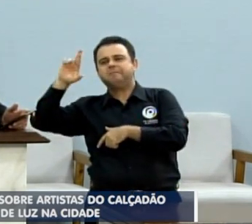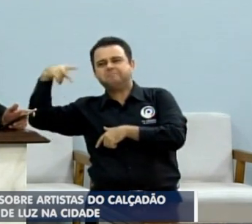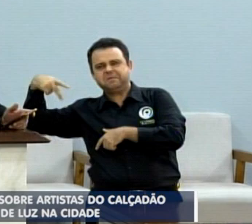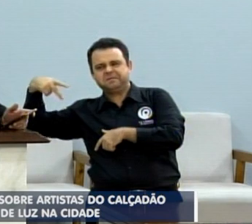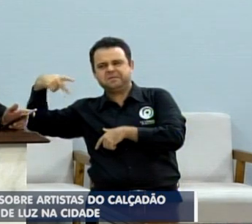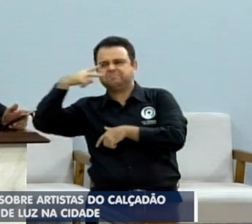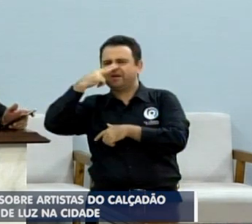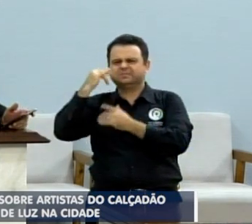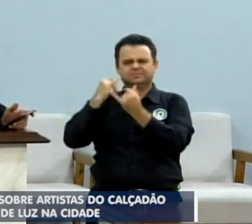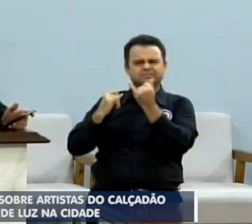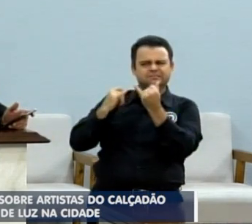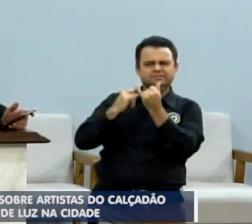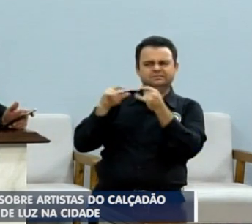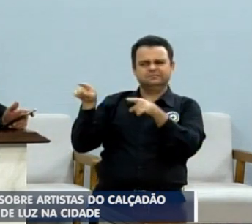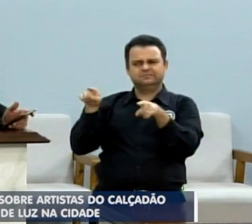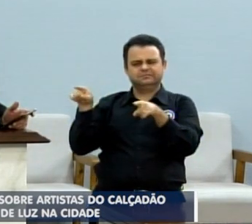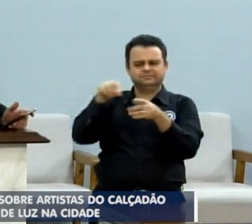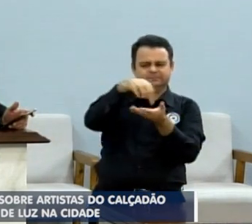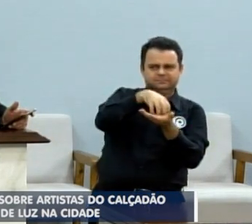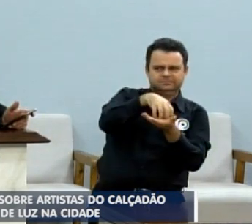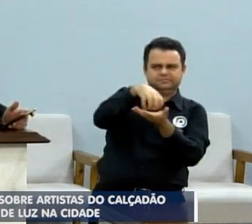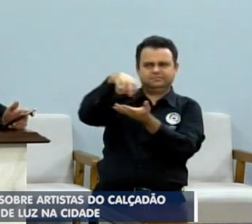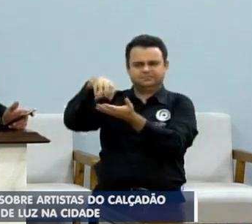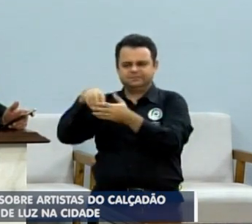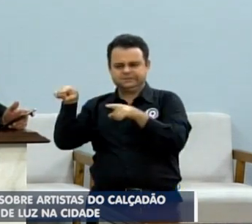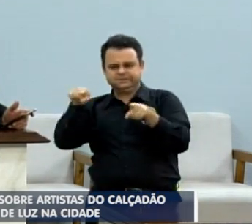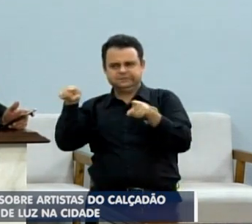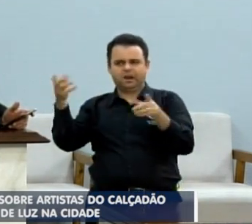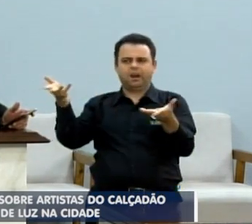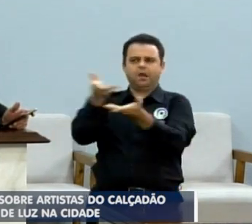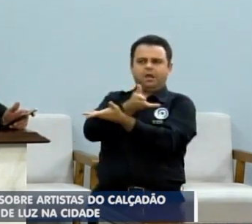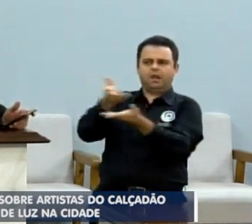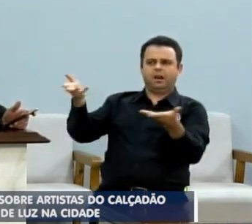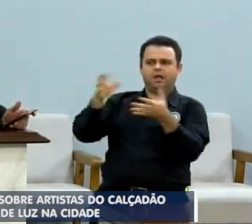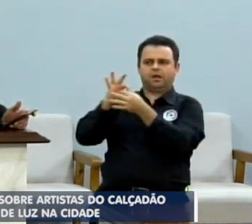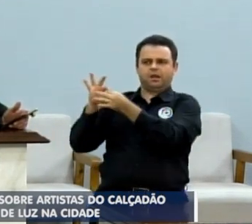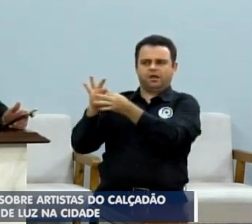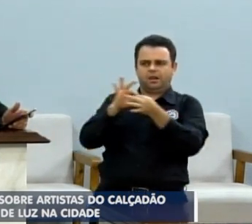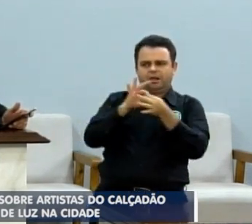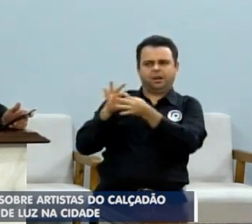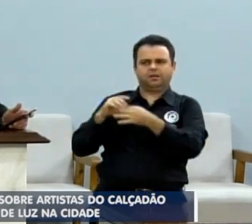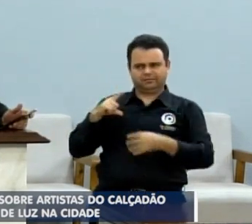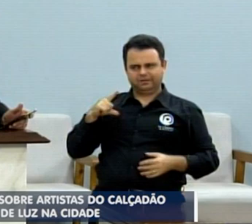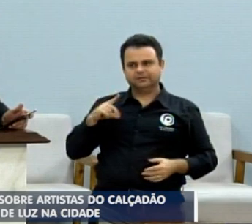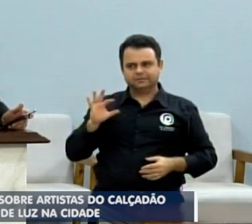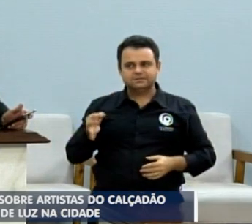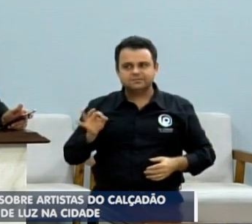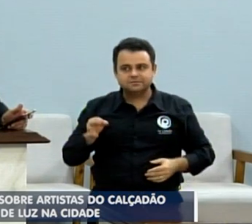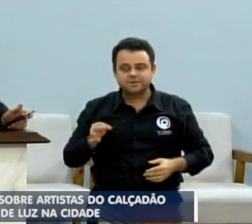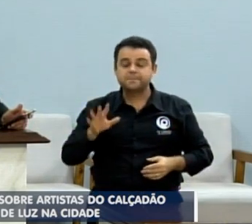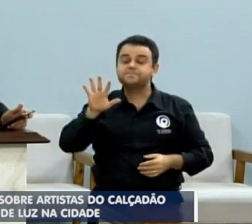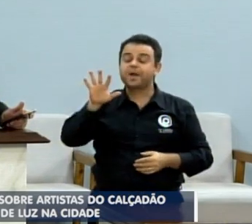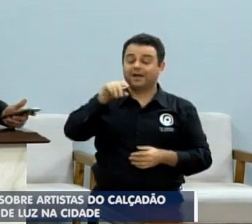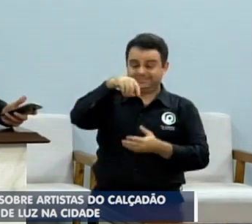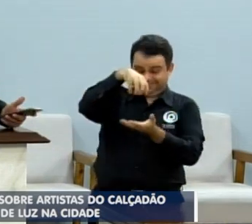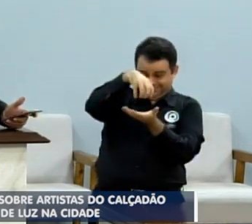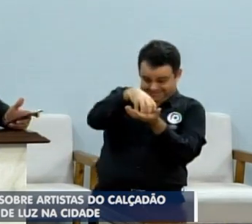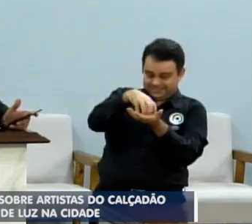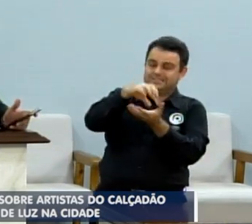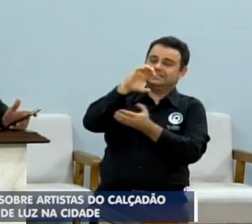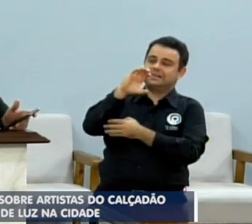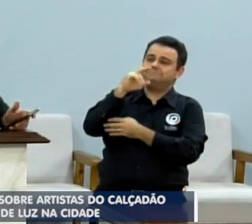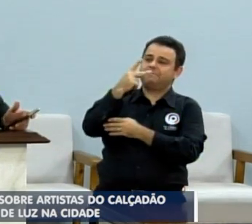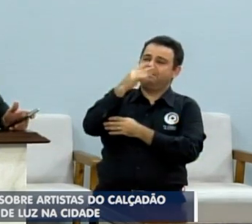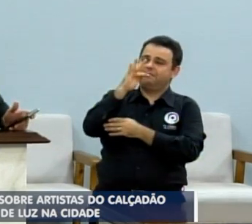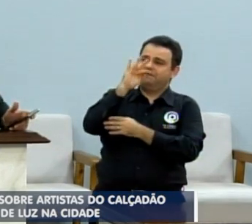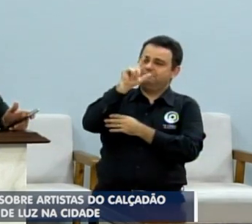irmã, o é CPFL e SERP? Estão ligadas. Mas a CPFL especificamente, eu fiz